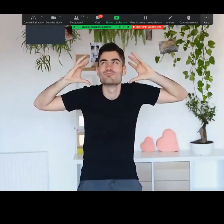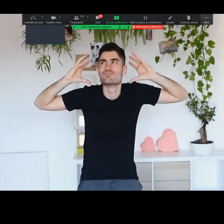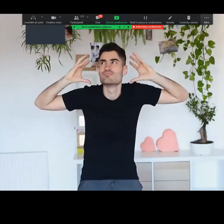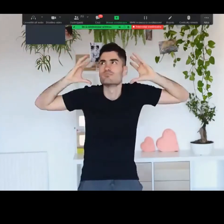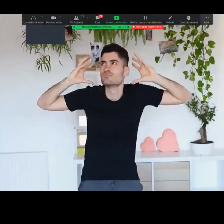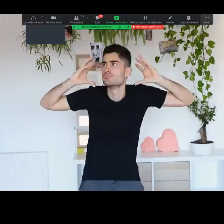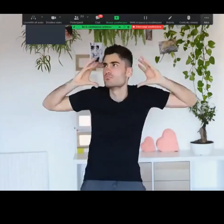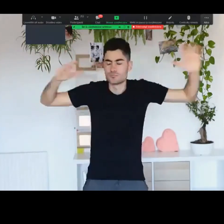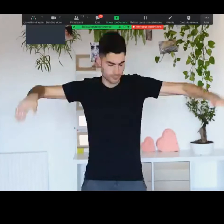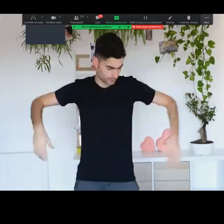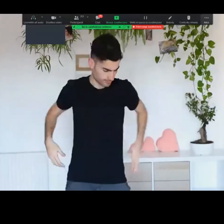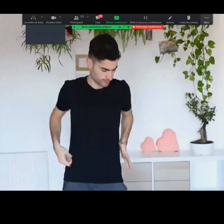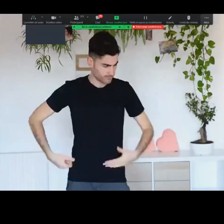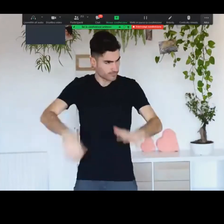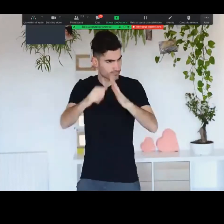Grazie.